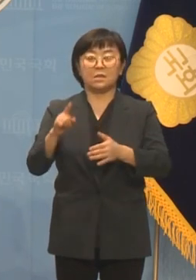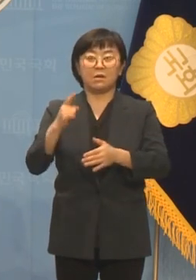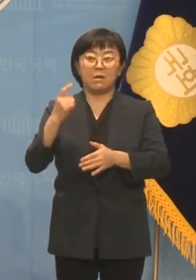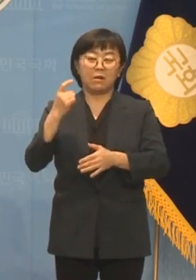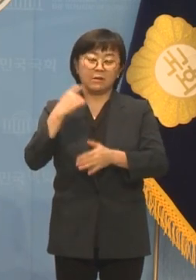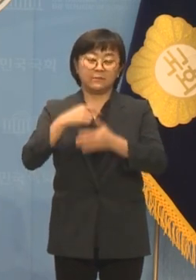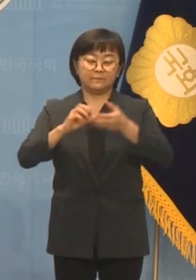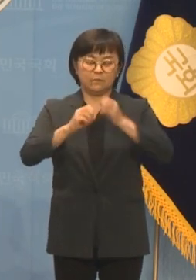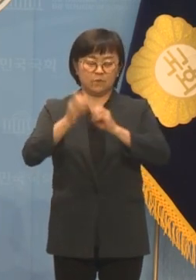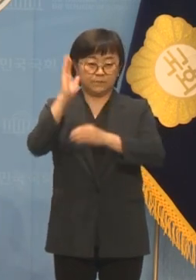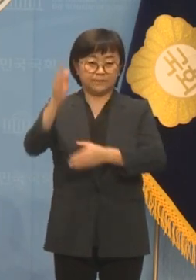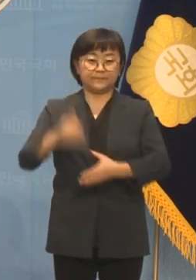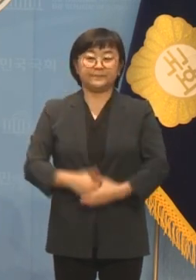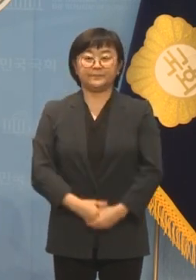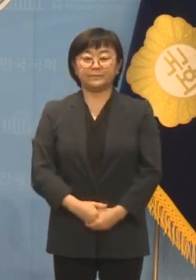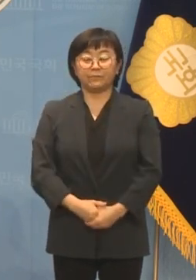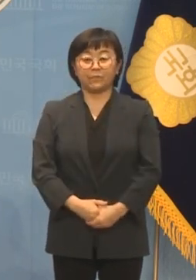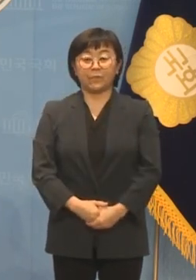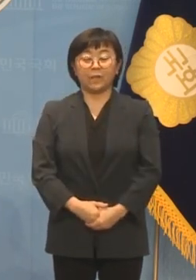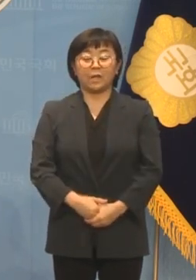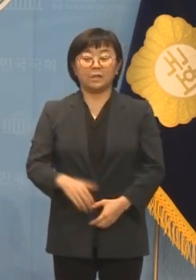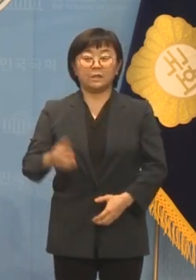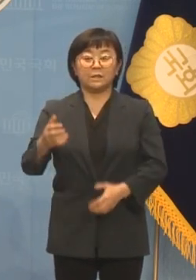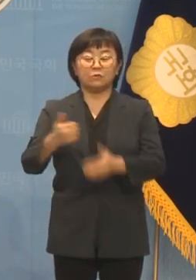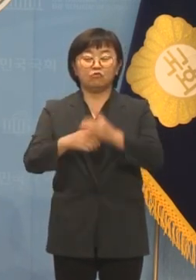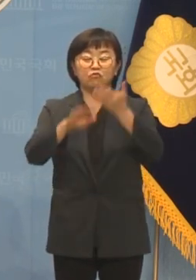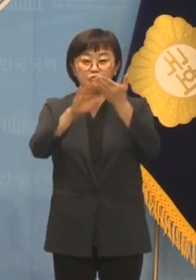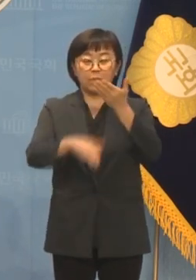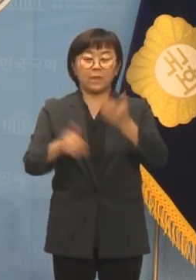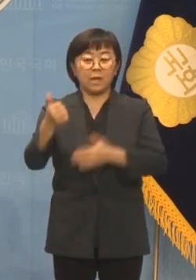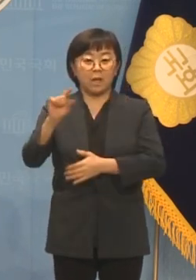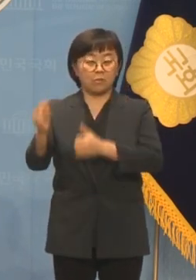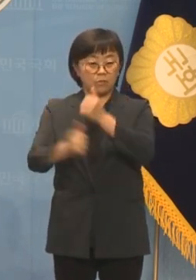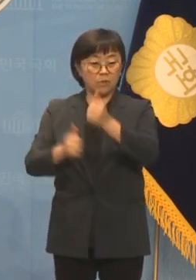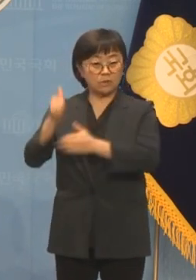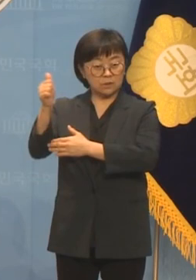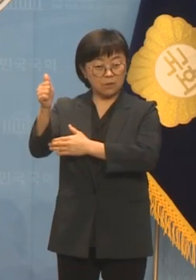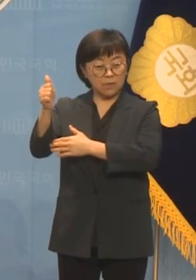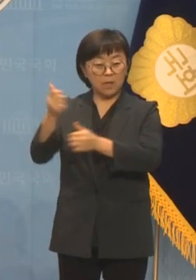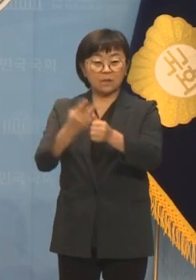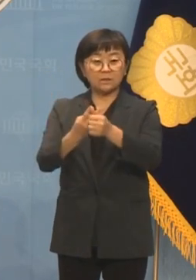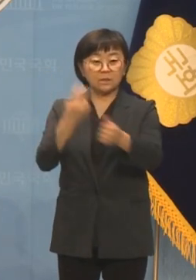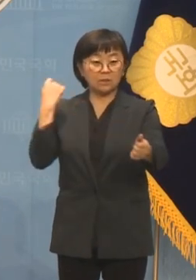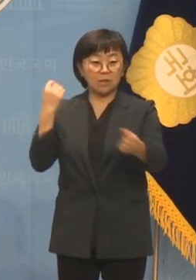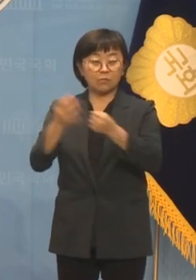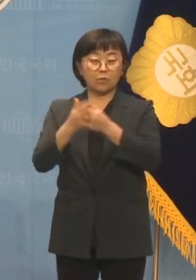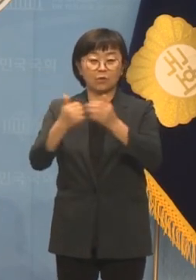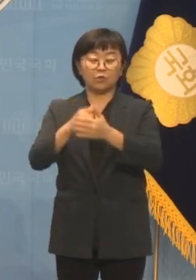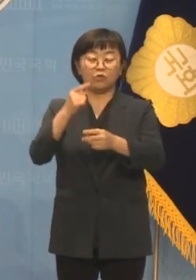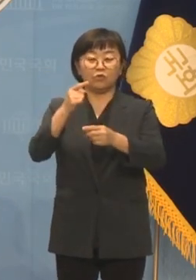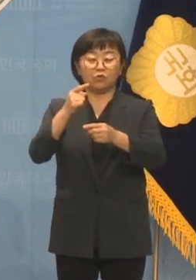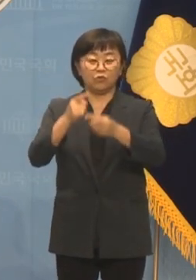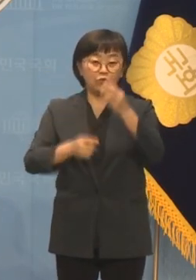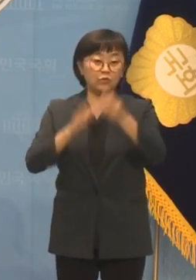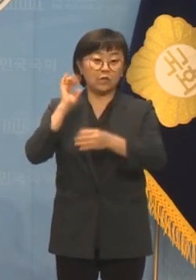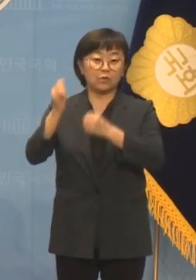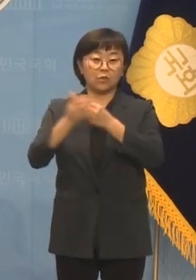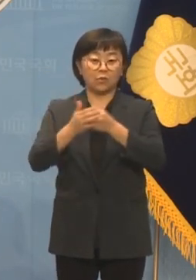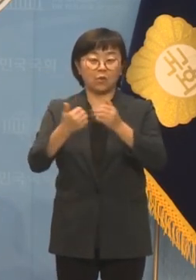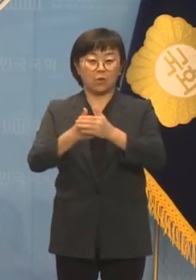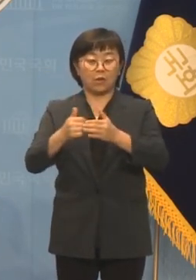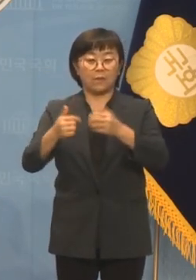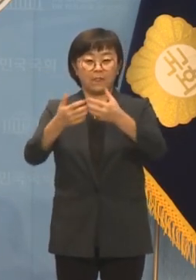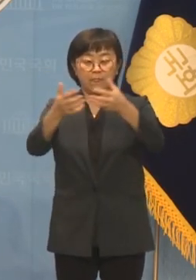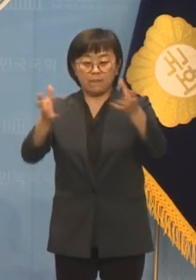중병입니다. 눈에 넣어도 안 아플 후배 한동훈 비대위원장마저 찍어내려 한 윤석열 대통령의 노골적인